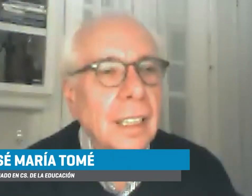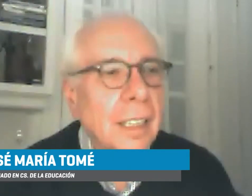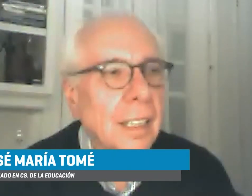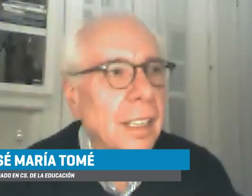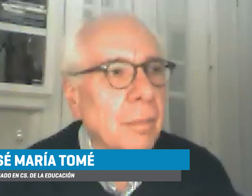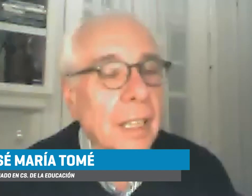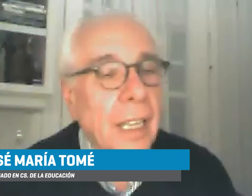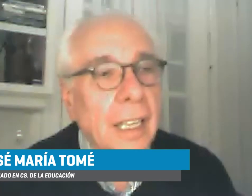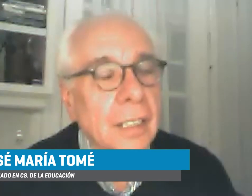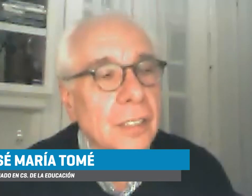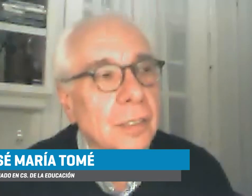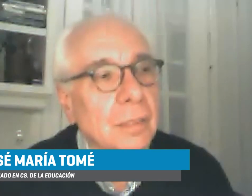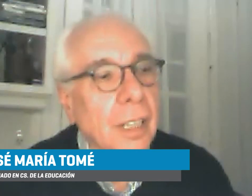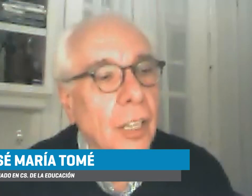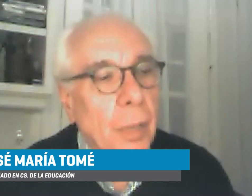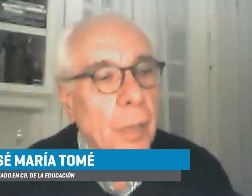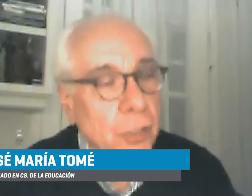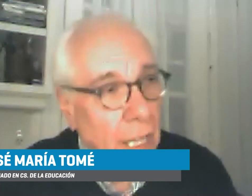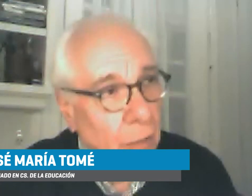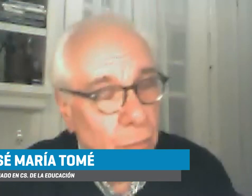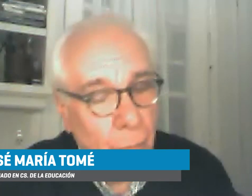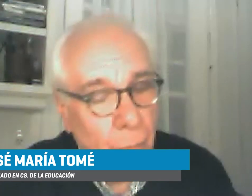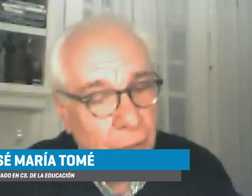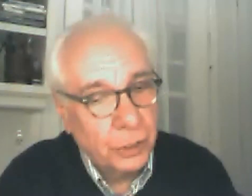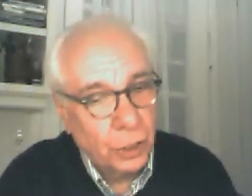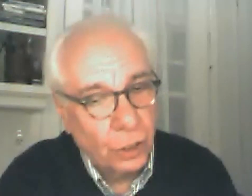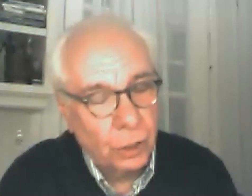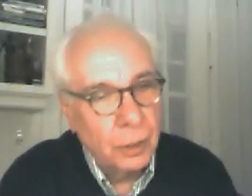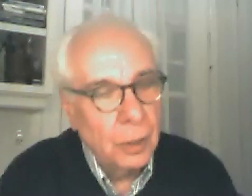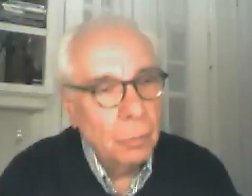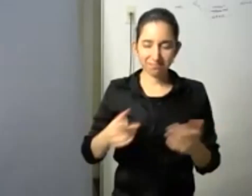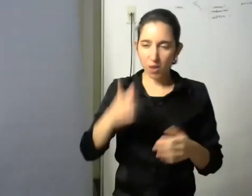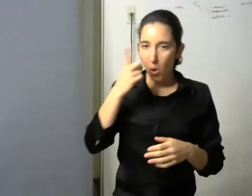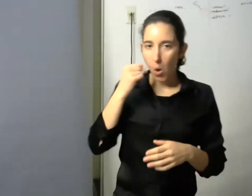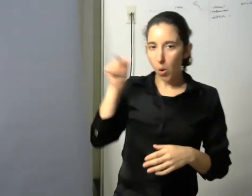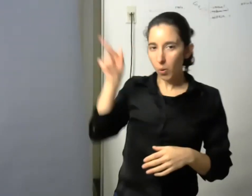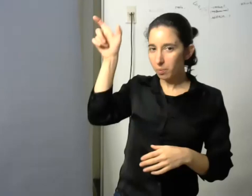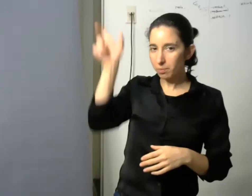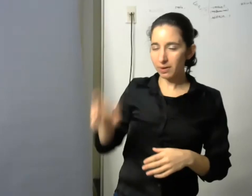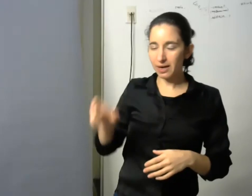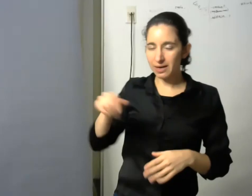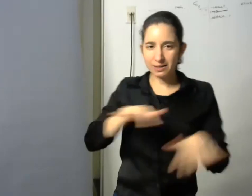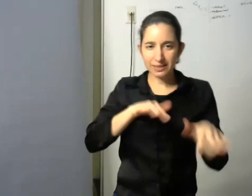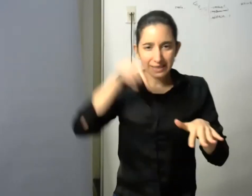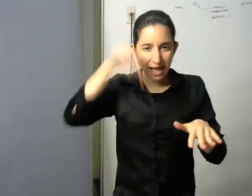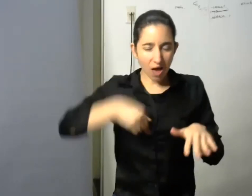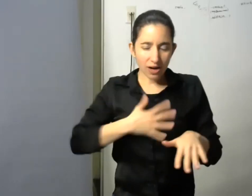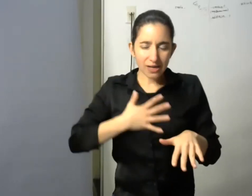en verdad es lo personal un momento muy emotivo que sumo al sentimiento que